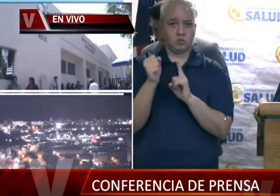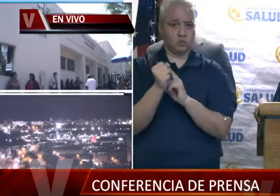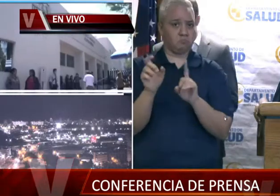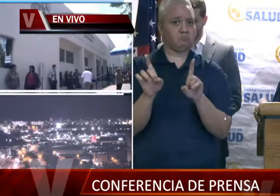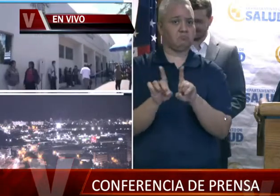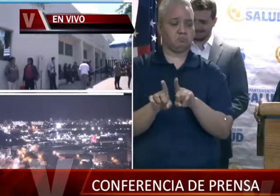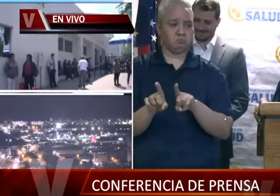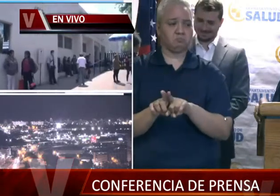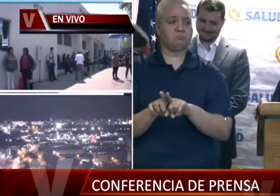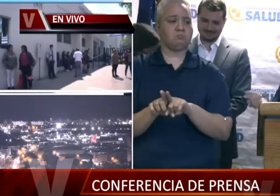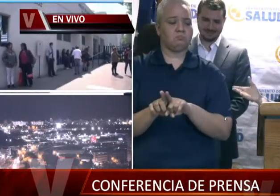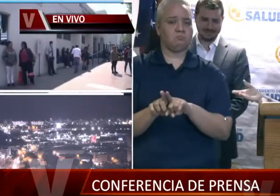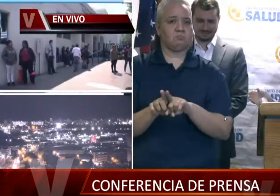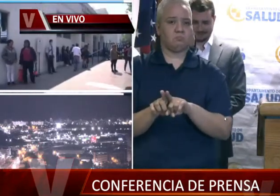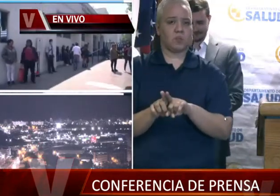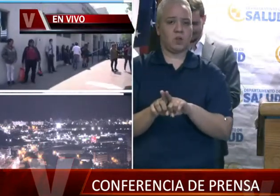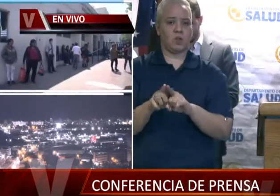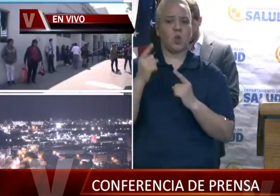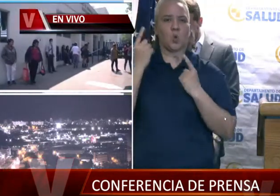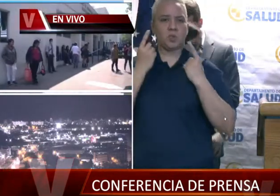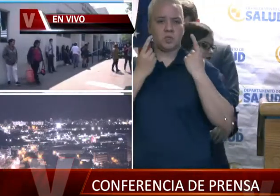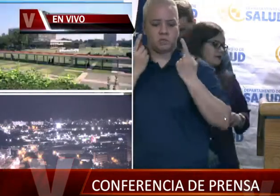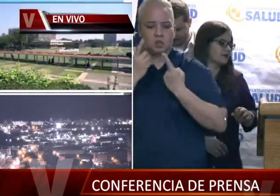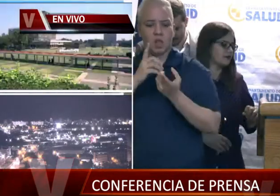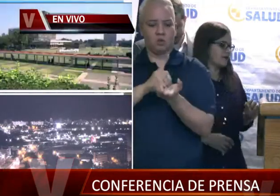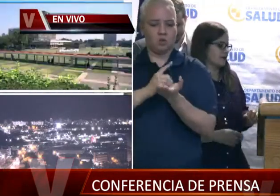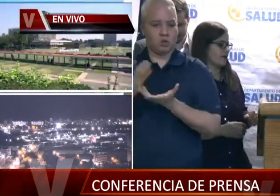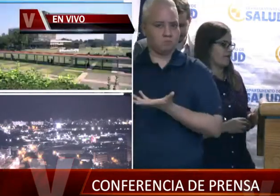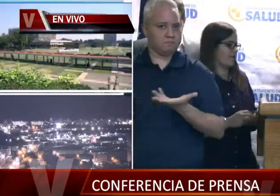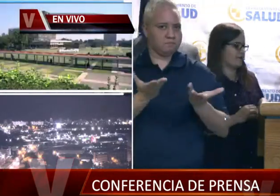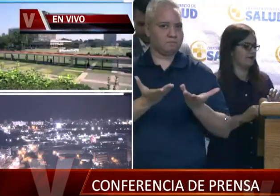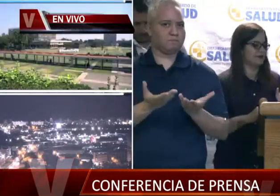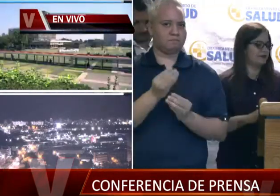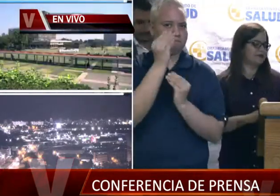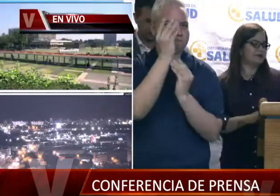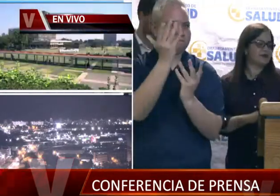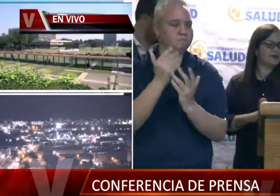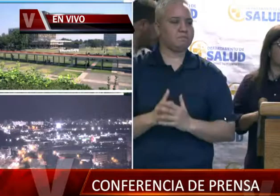también lo tenemos en consideración y la doctora también aquí le puede dar la información.